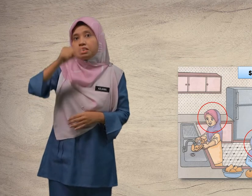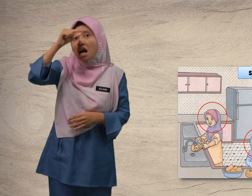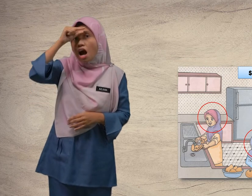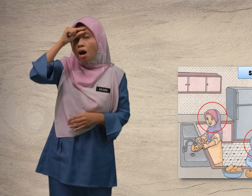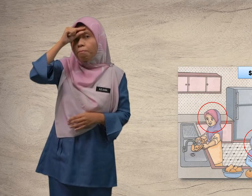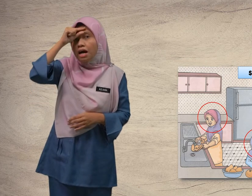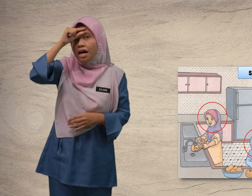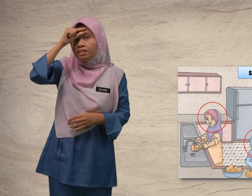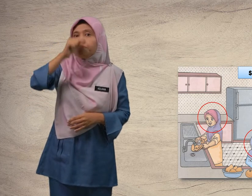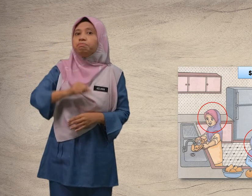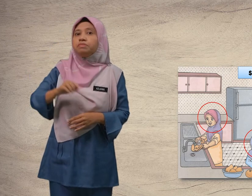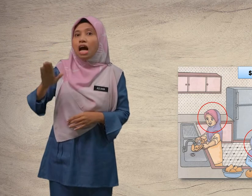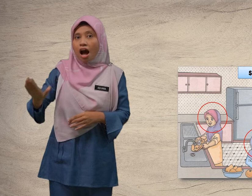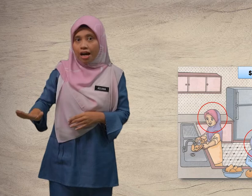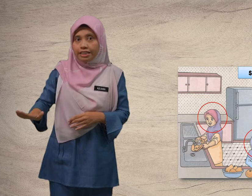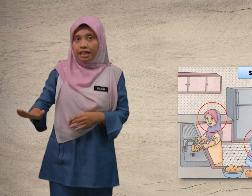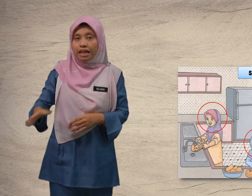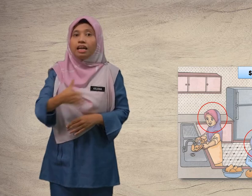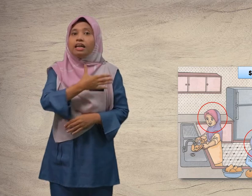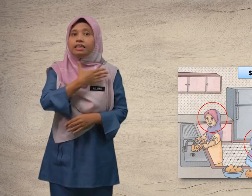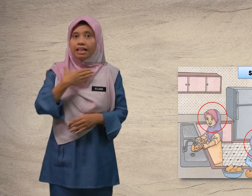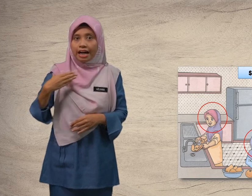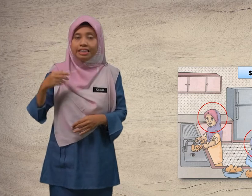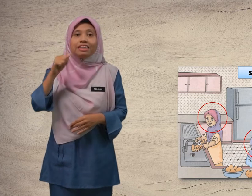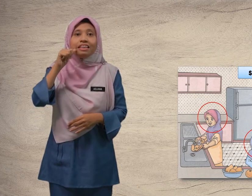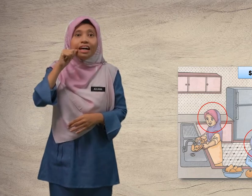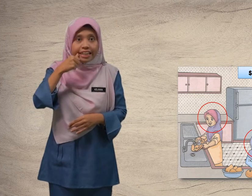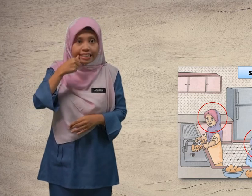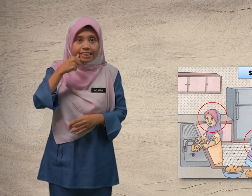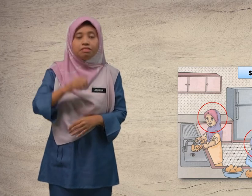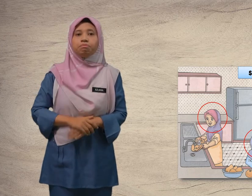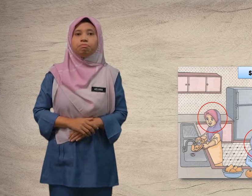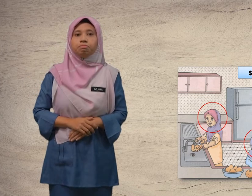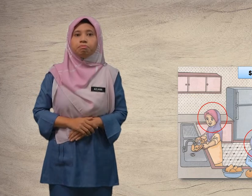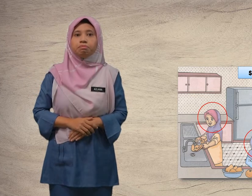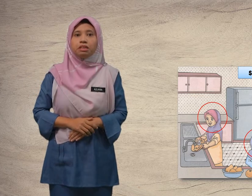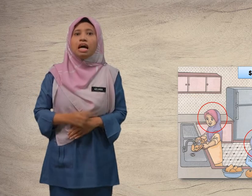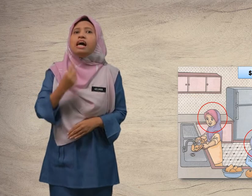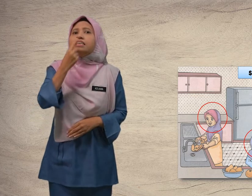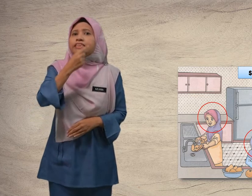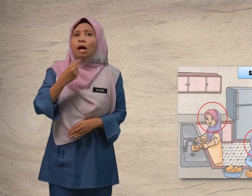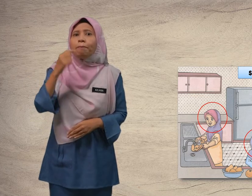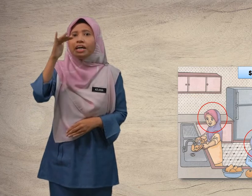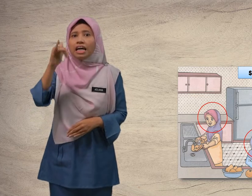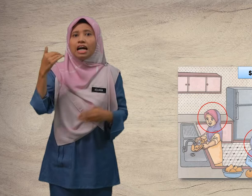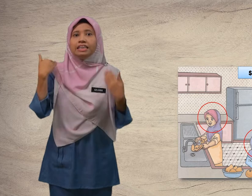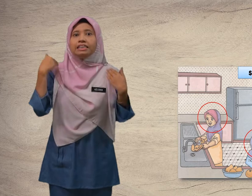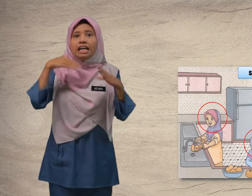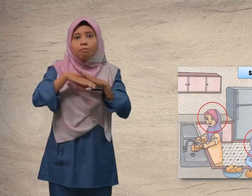abang, adik dan anis. Siapa yang ada dalam